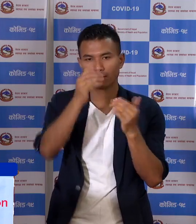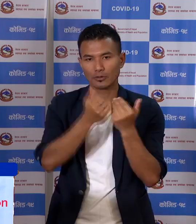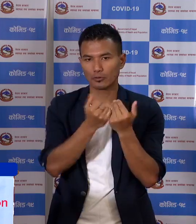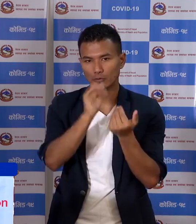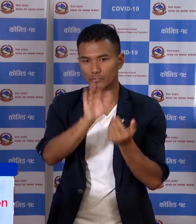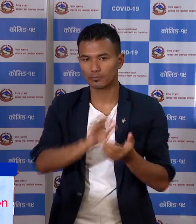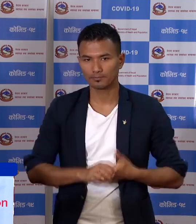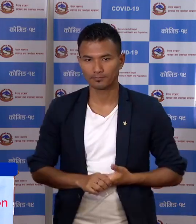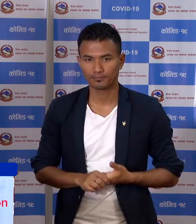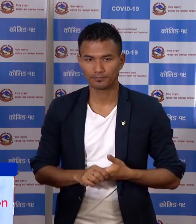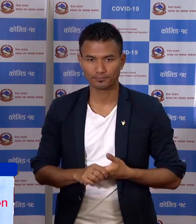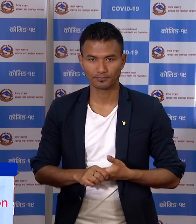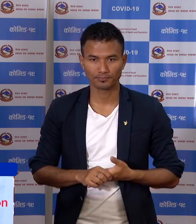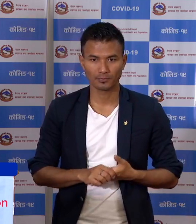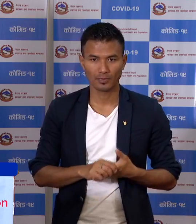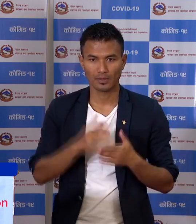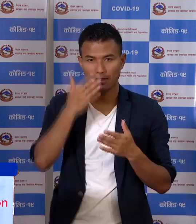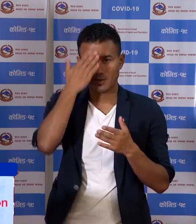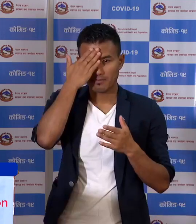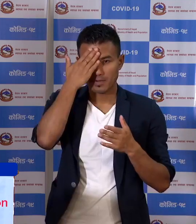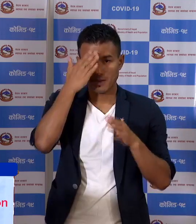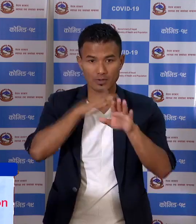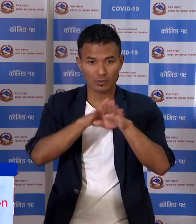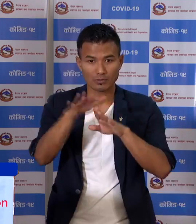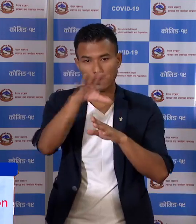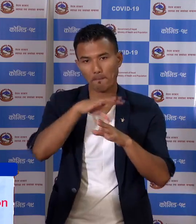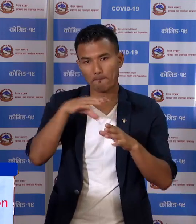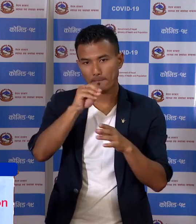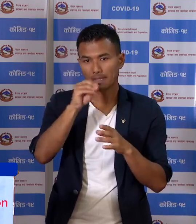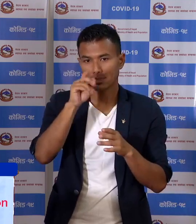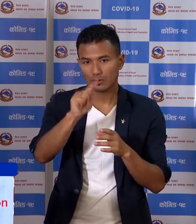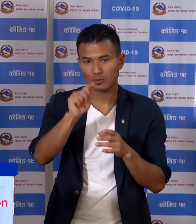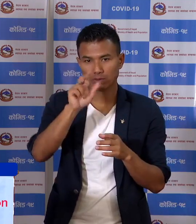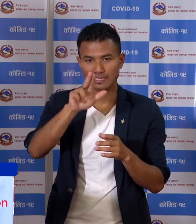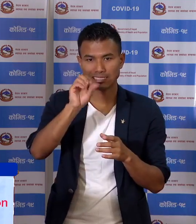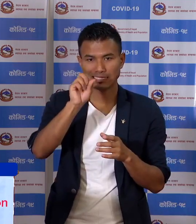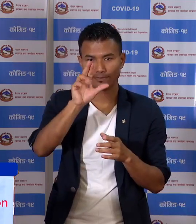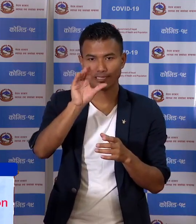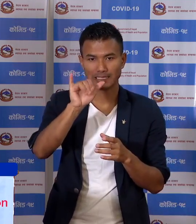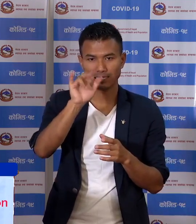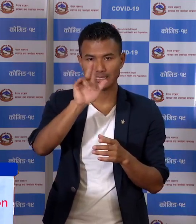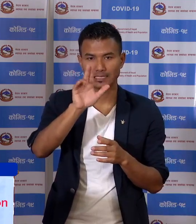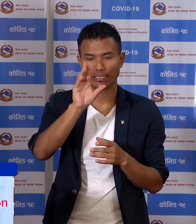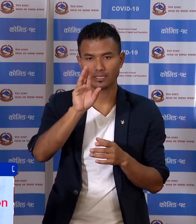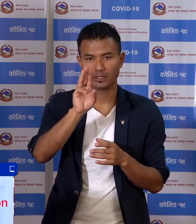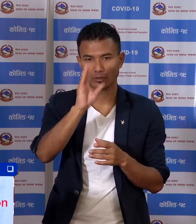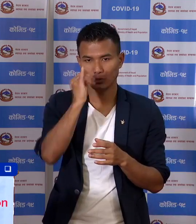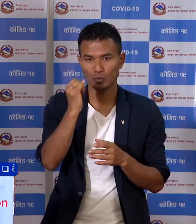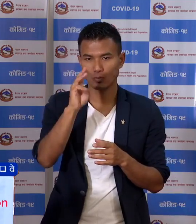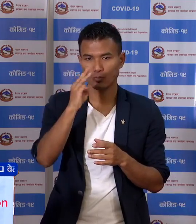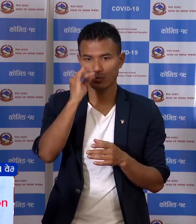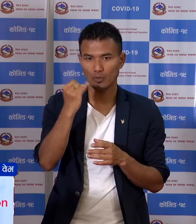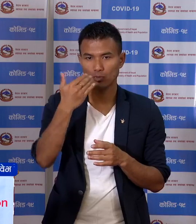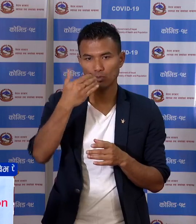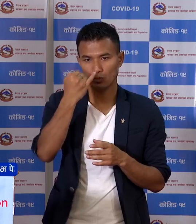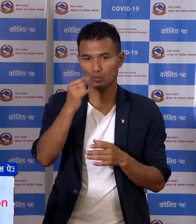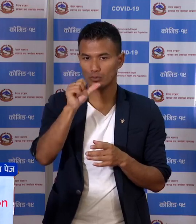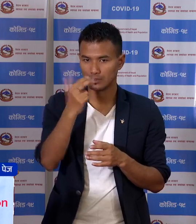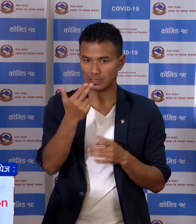छाओ संक्रमित सबाई को एपिडियो मिलोजी तथारोग्यें तर्मा साख्या को अगवाई मा